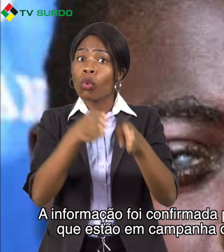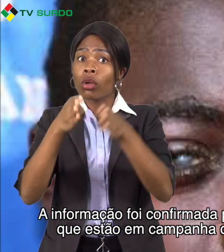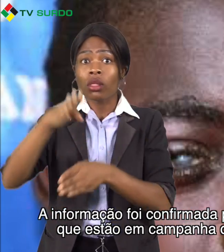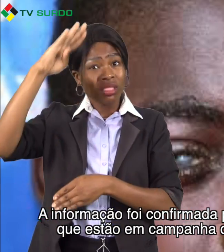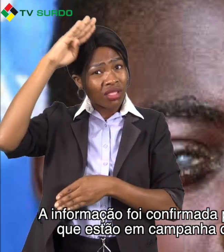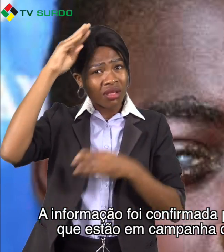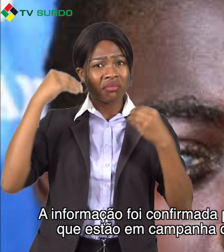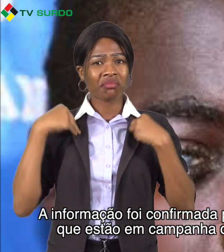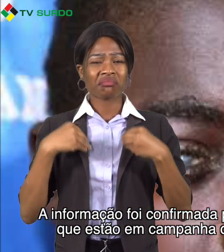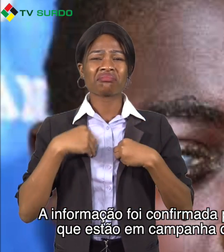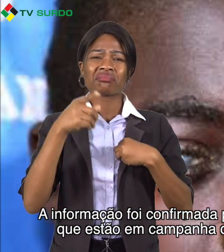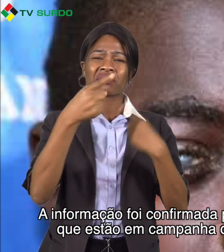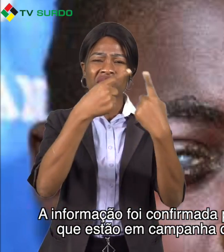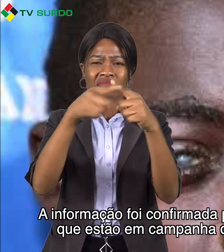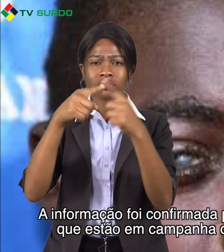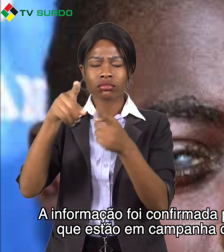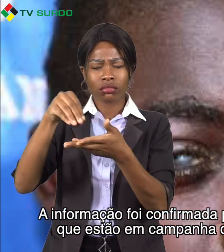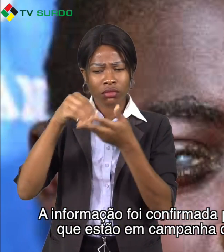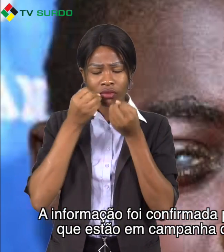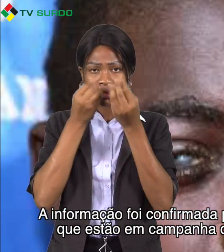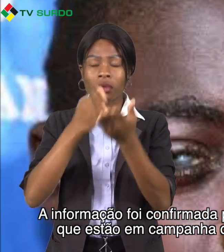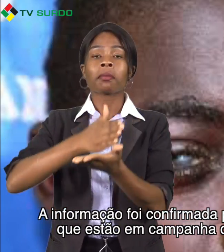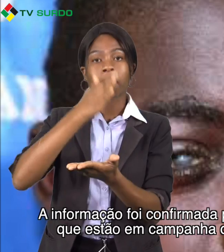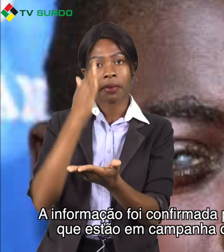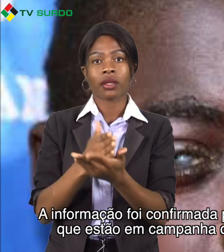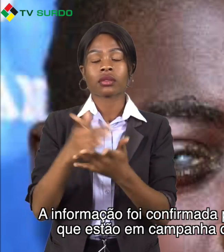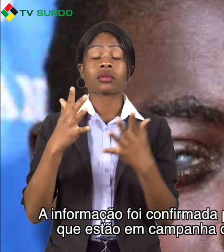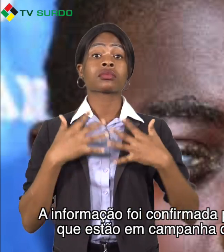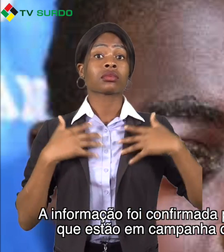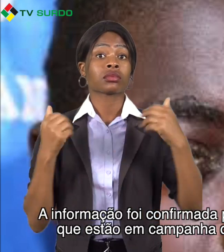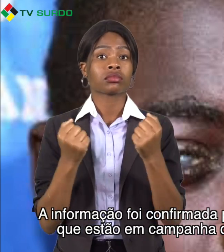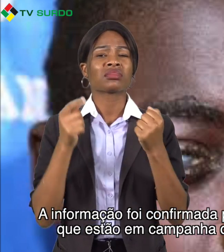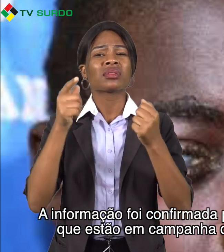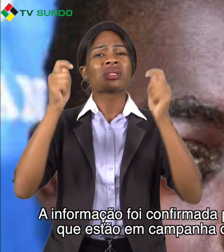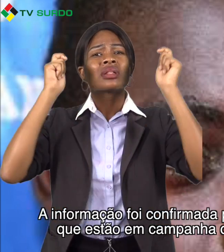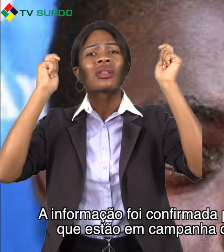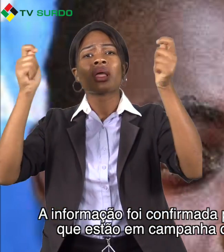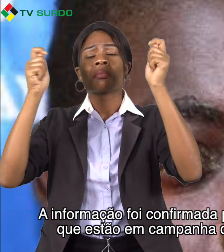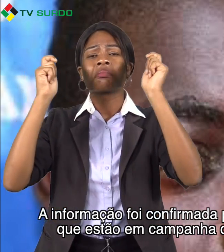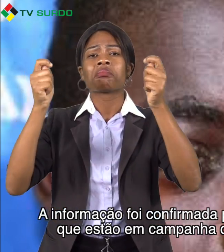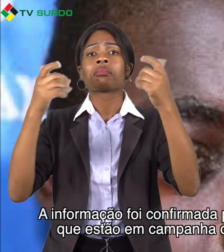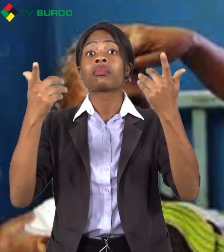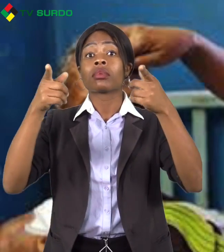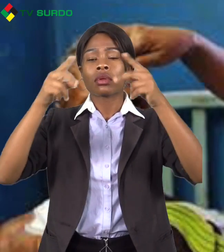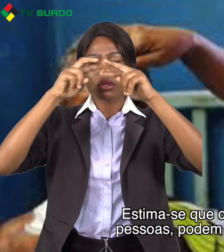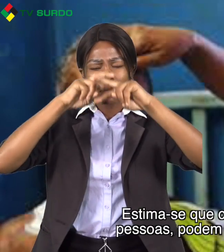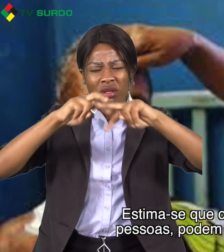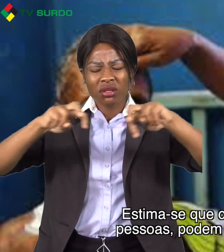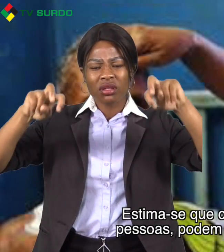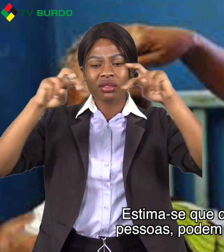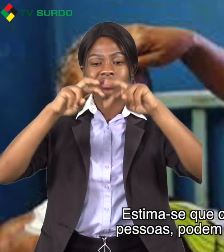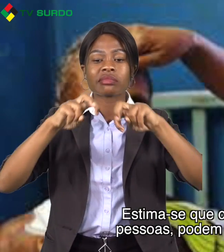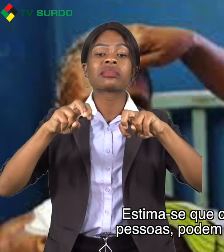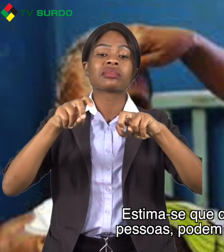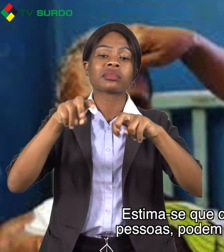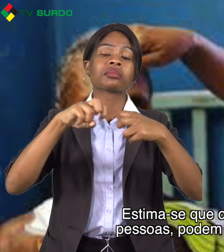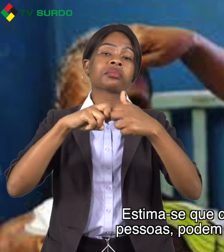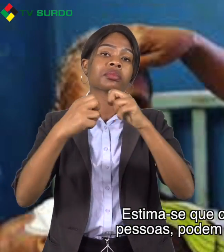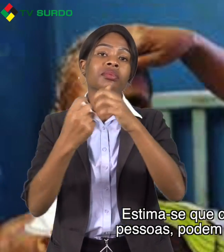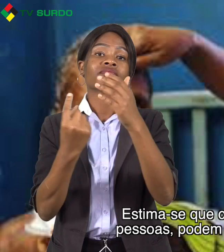foi confirmada pelas autoridades de saúde que estão em campanha de tratamento da doença. Estima-se que cerca de 900 mil